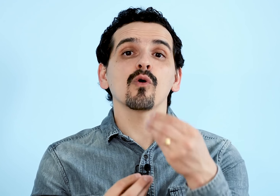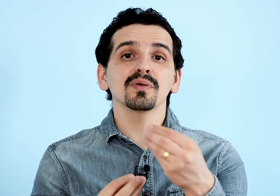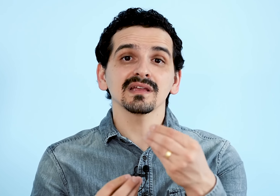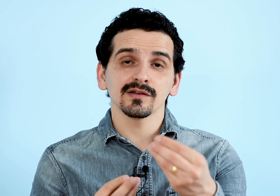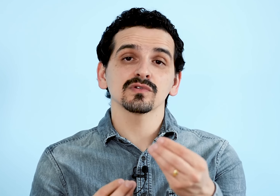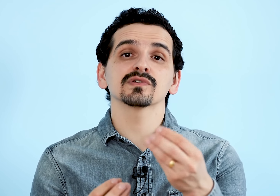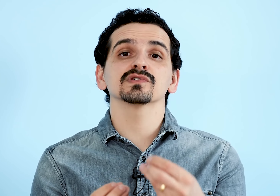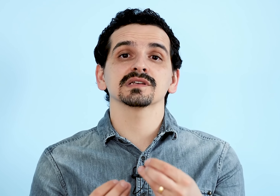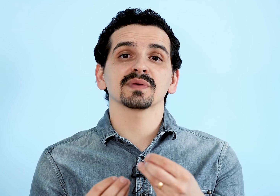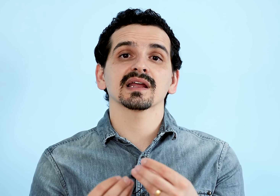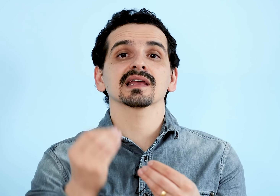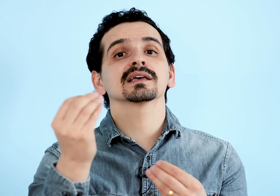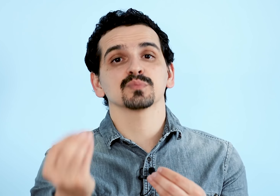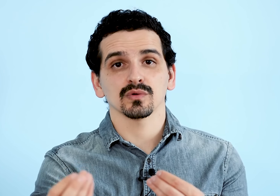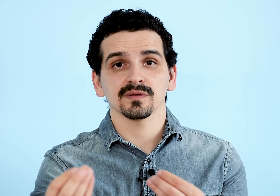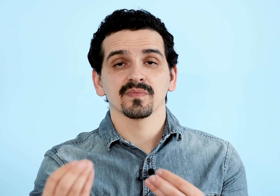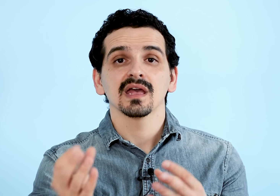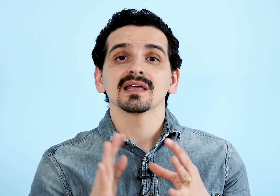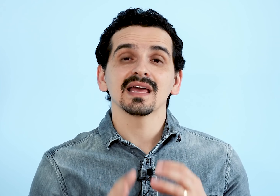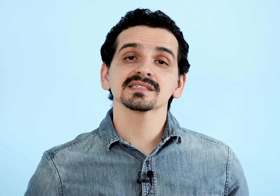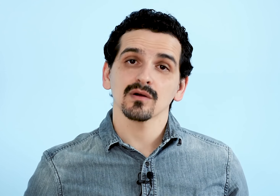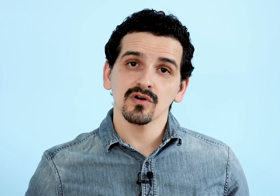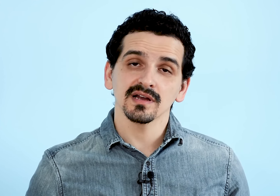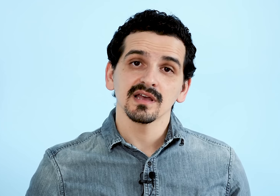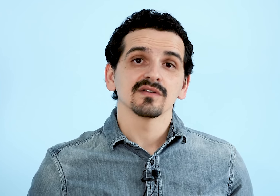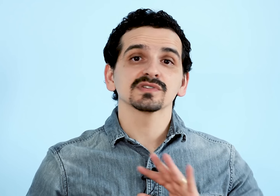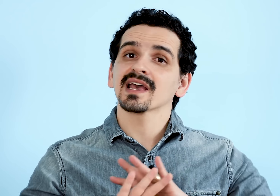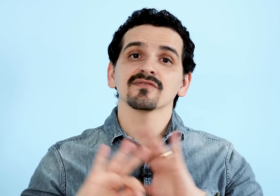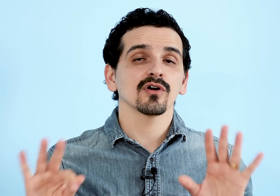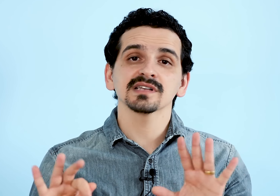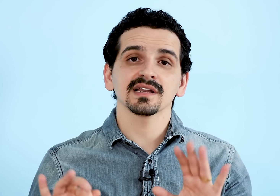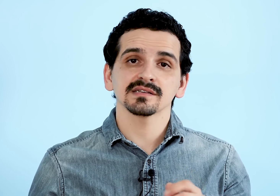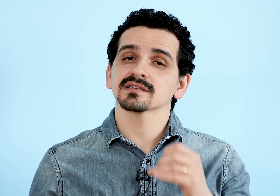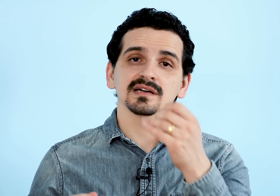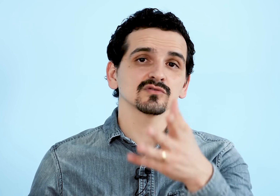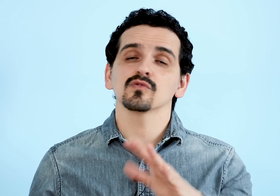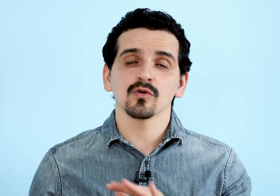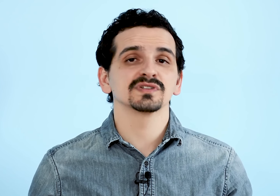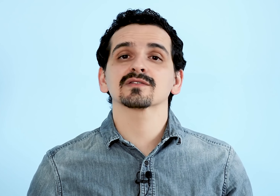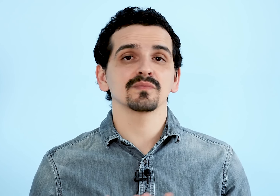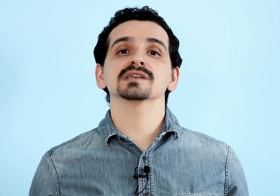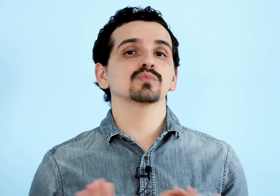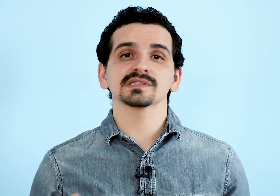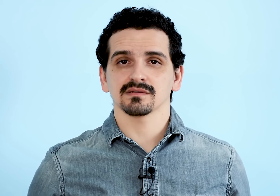compreendeu o que você espera que ela responda. Nesta hora, você reforça a criança dando o objeto mesmo assim.